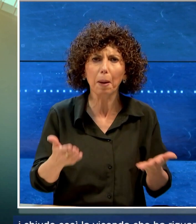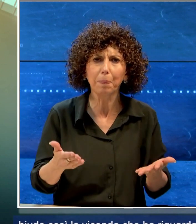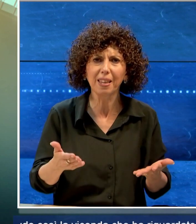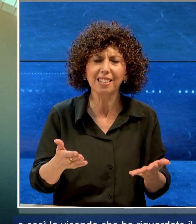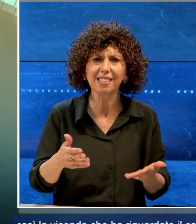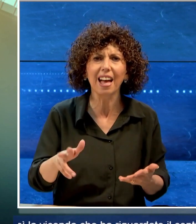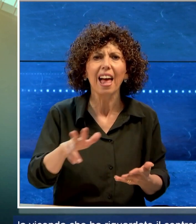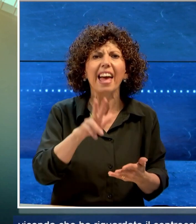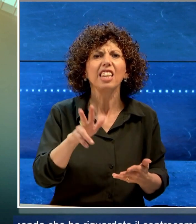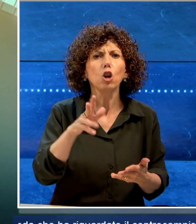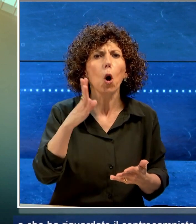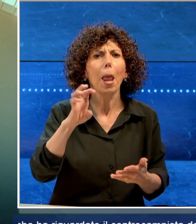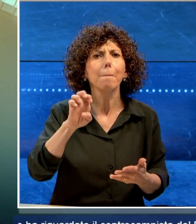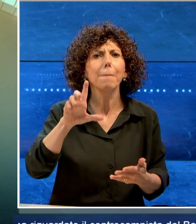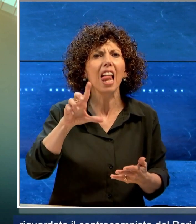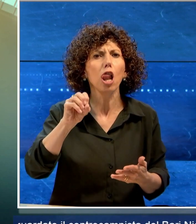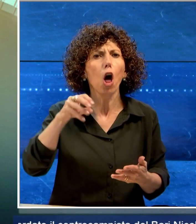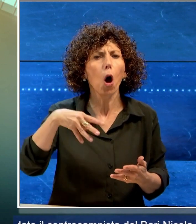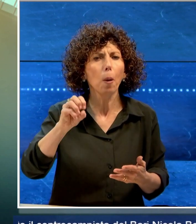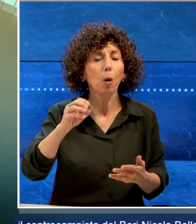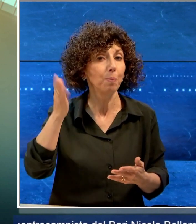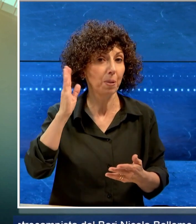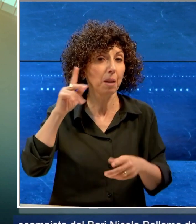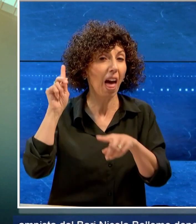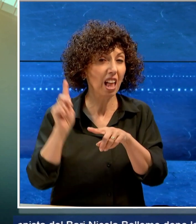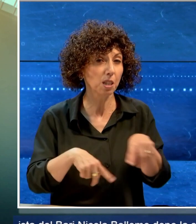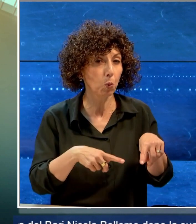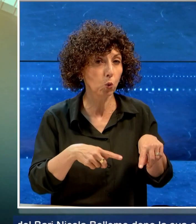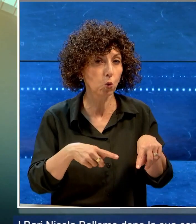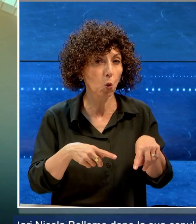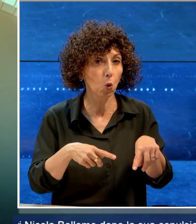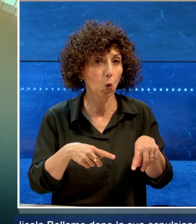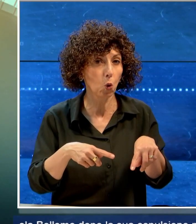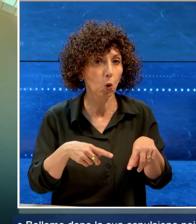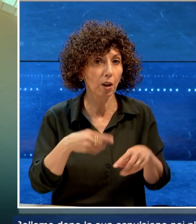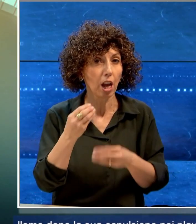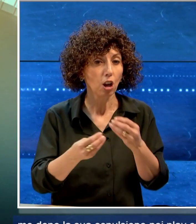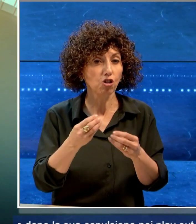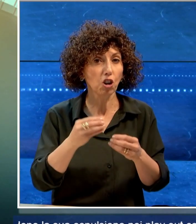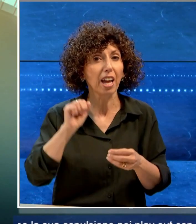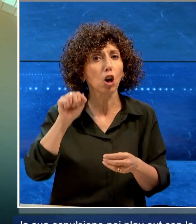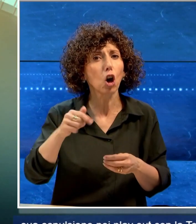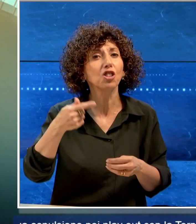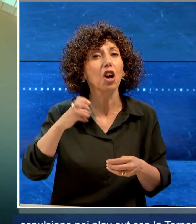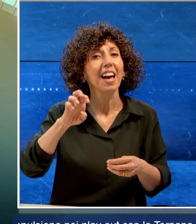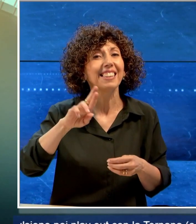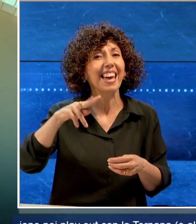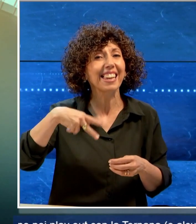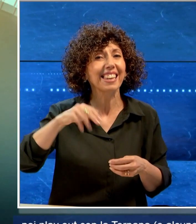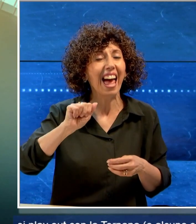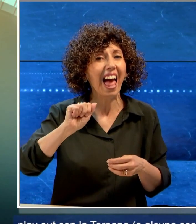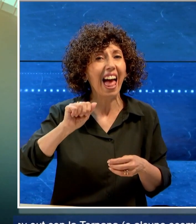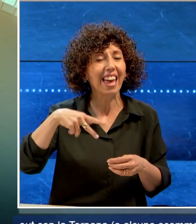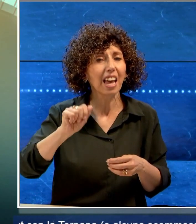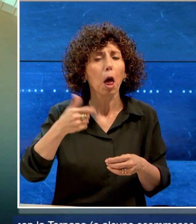del Bari, Nicola Bellomo, dopo la sua espulsione nei play-out con la Ternana e alcune scommesse